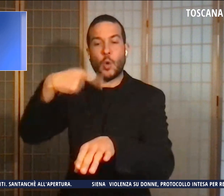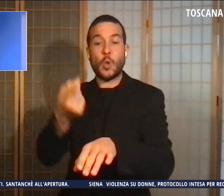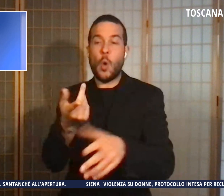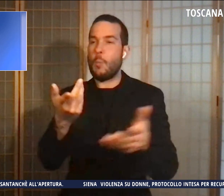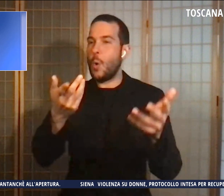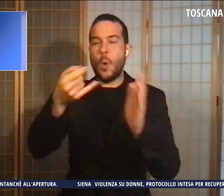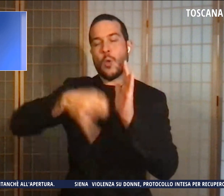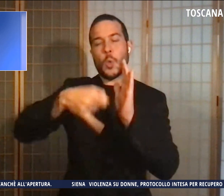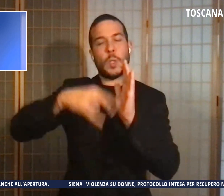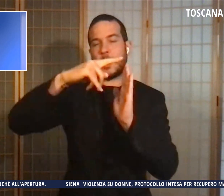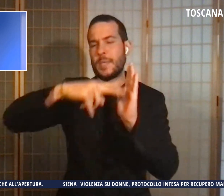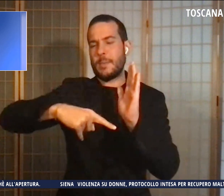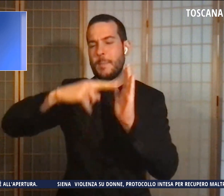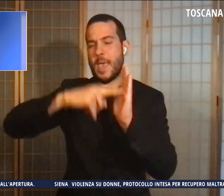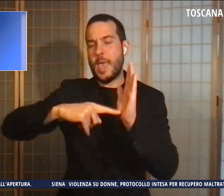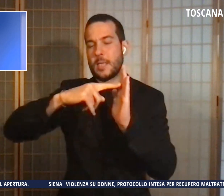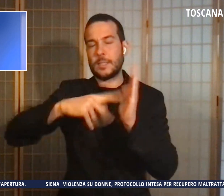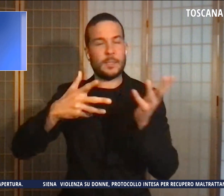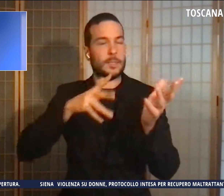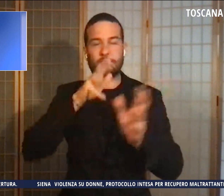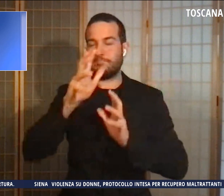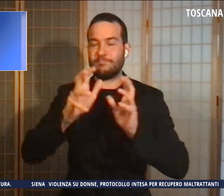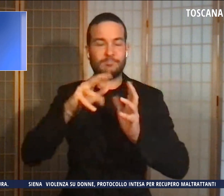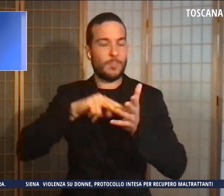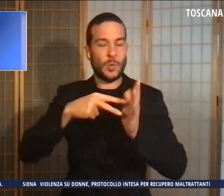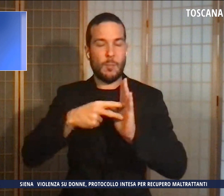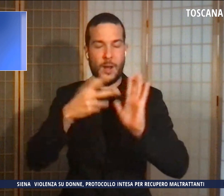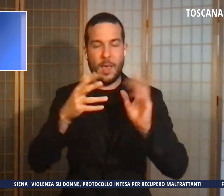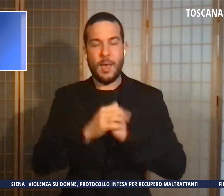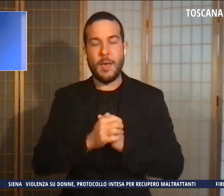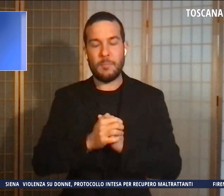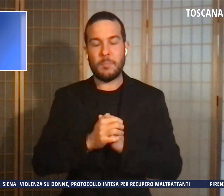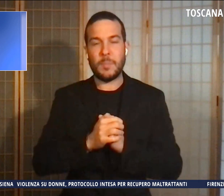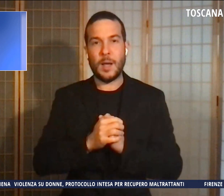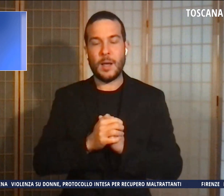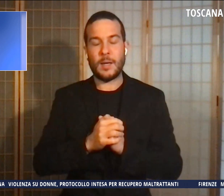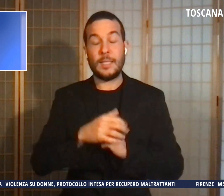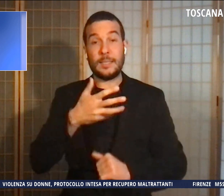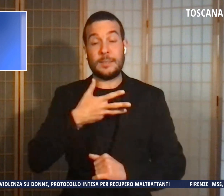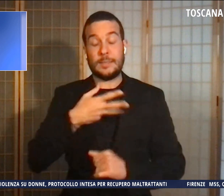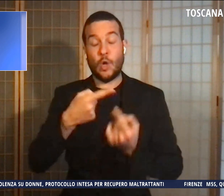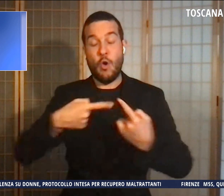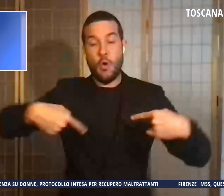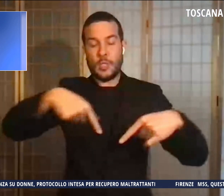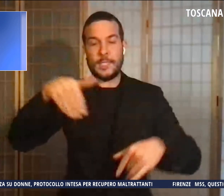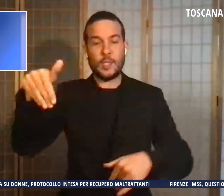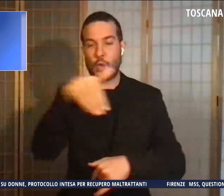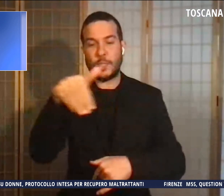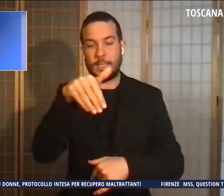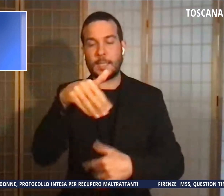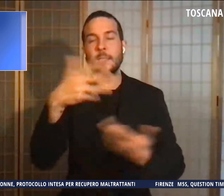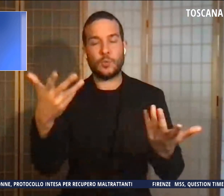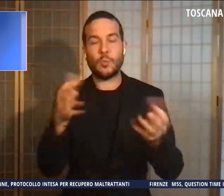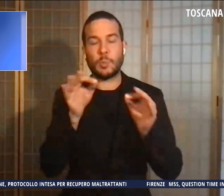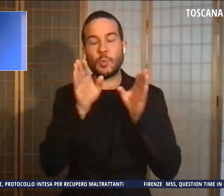Firenze, alla vigilia di un consiglio di indirizzo che si prospetta dedicato